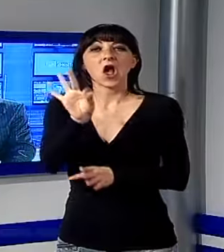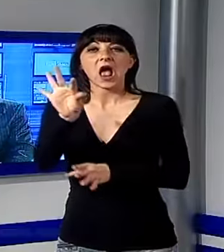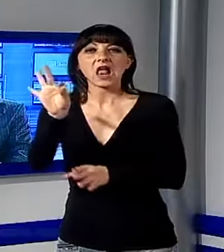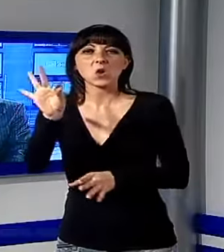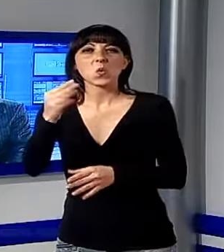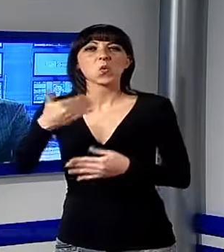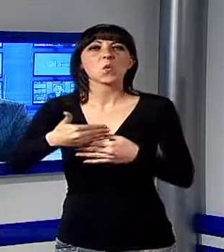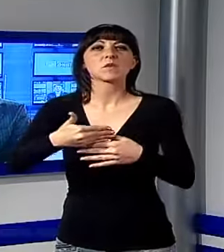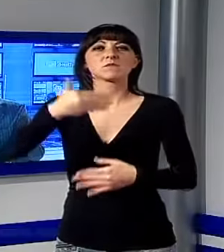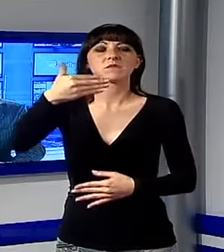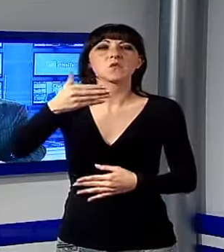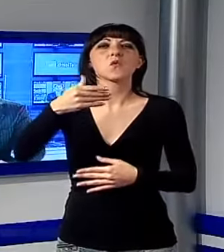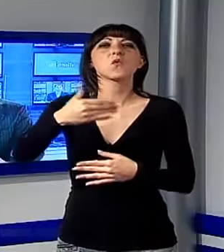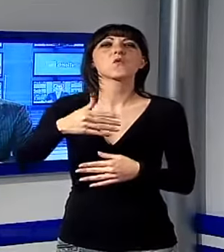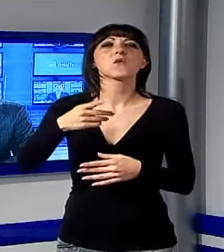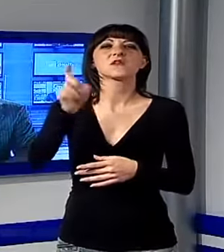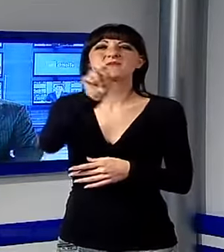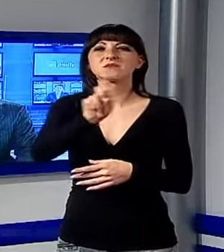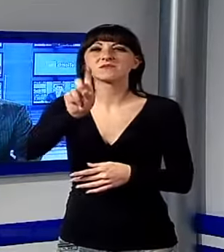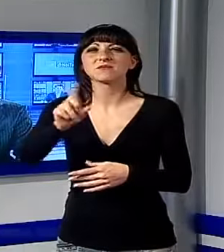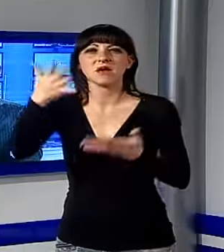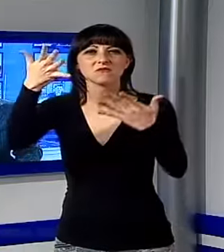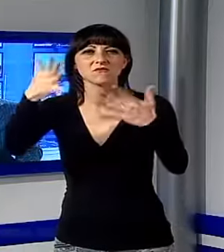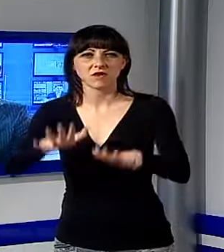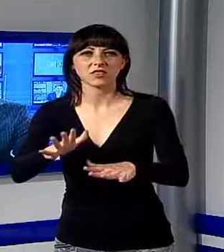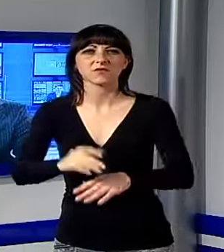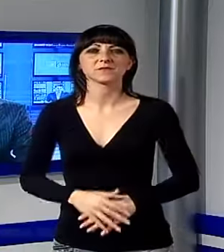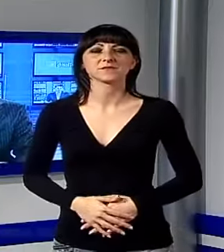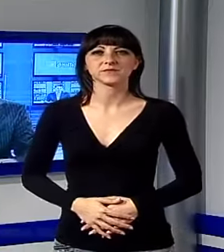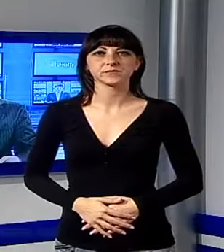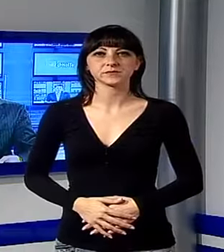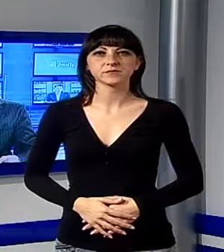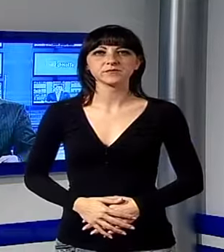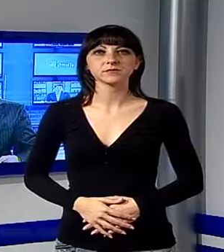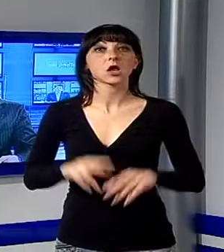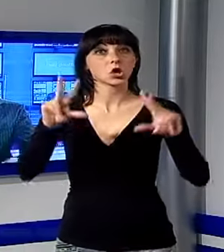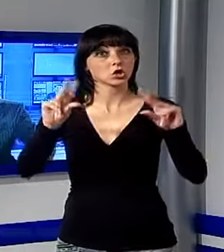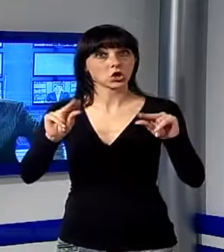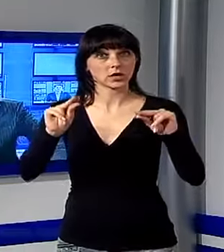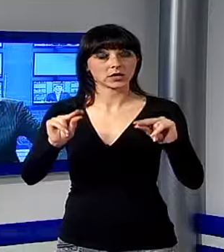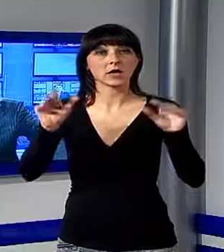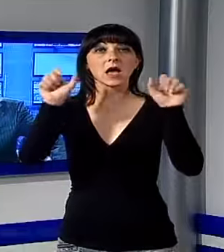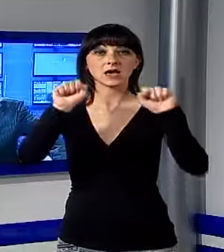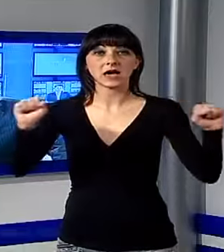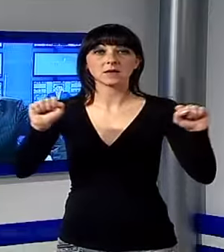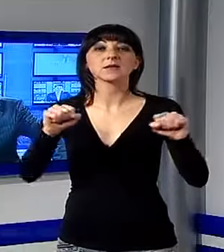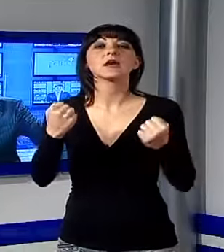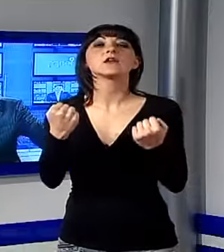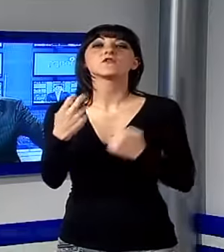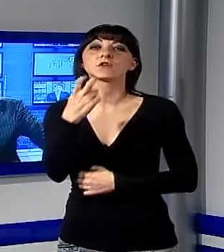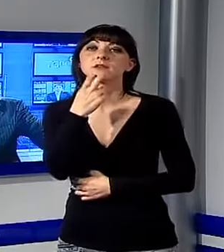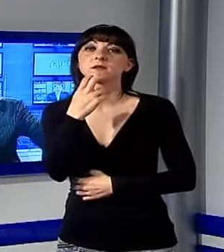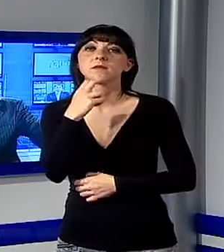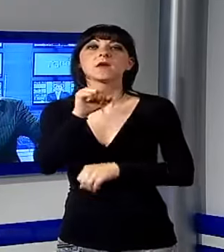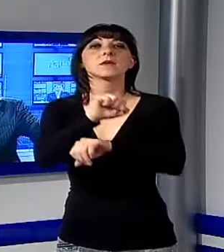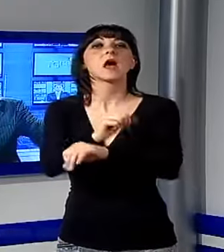imbrattato saracinesche e muri della zona. E ancora per la cronaca i carabinieri della stazione di Forte dei Marmi hanno